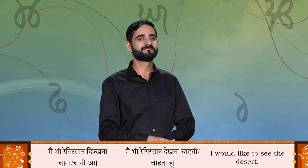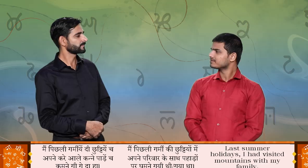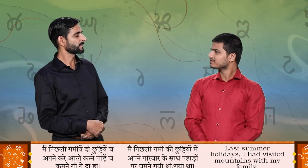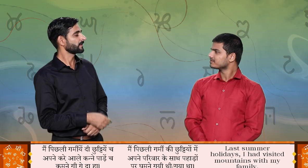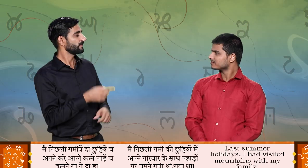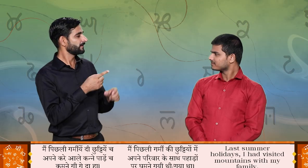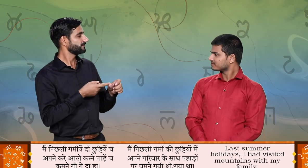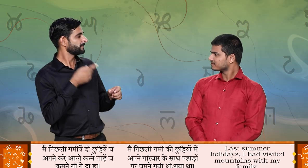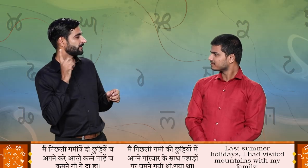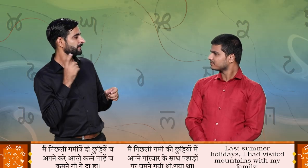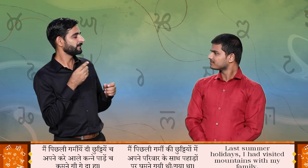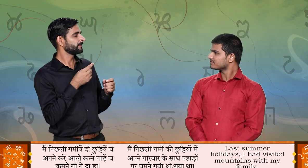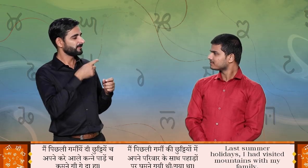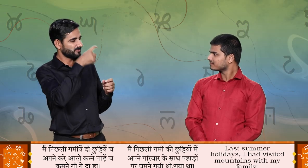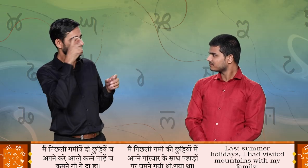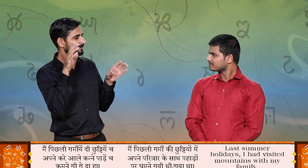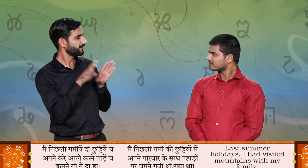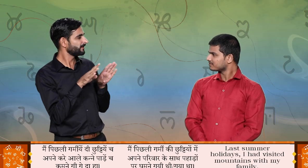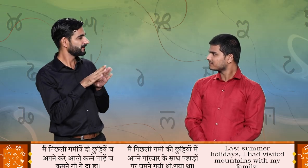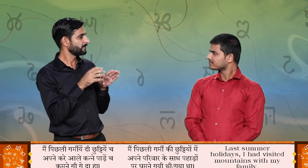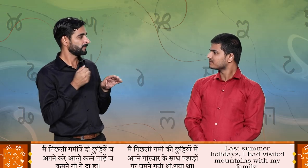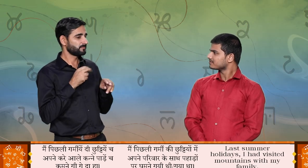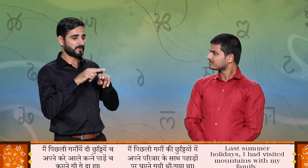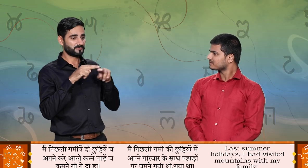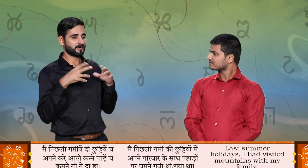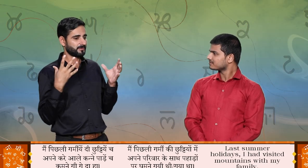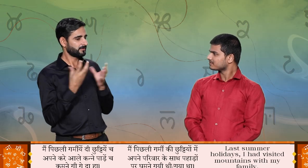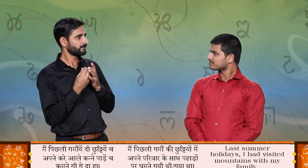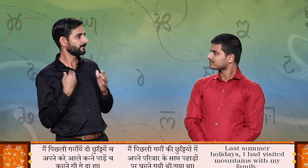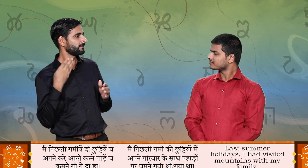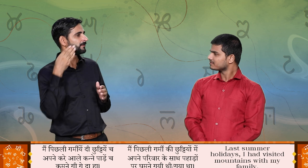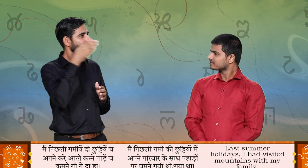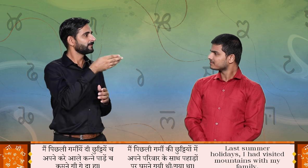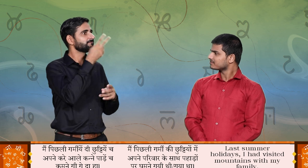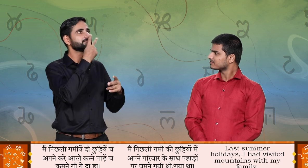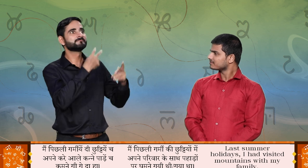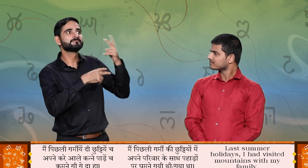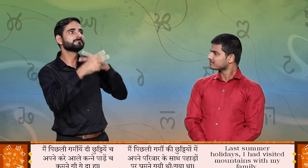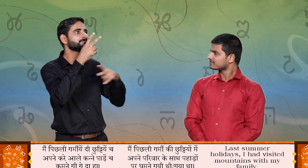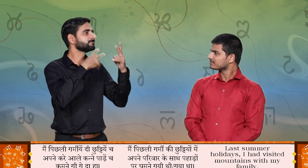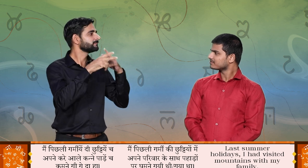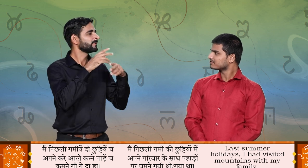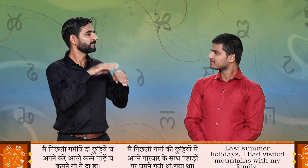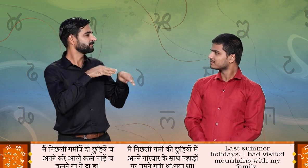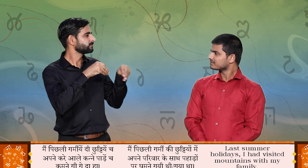मैं पिश्ली गर्मी दी छुटियां च अपने करें आने कर्णें पाणें च कुम्णें गी गेदा है